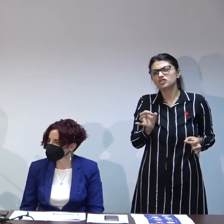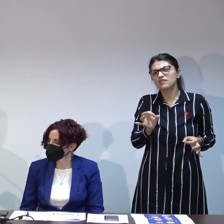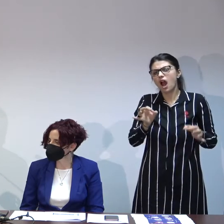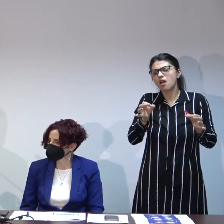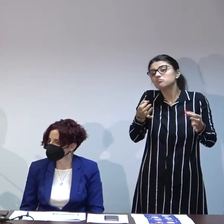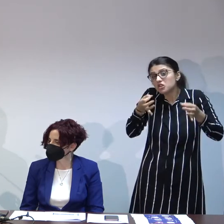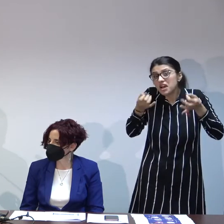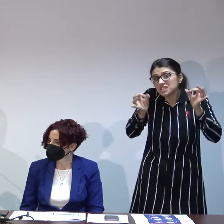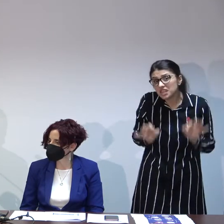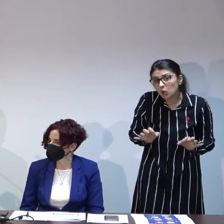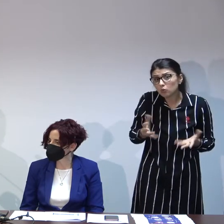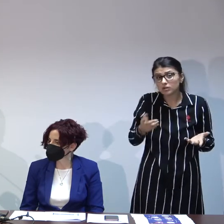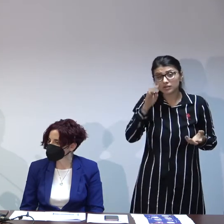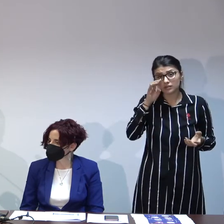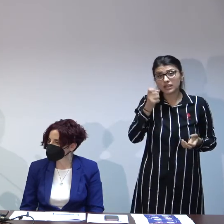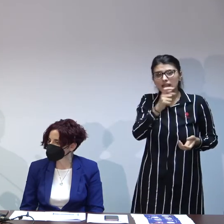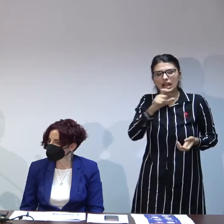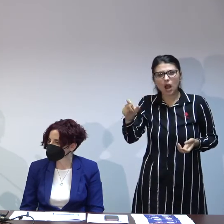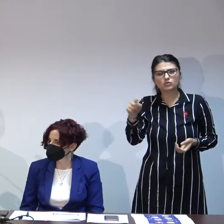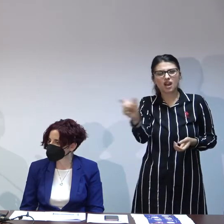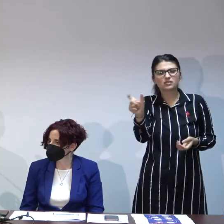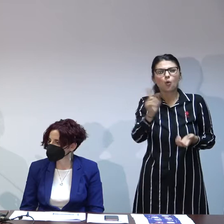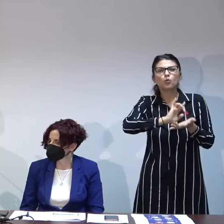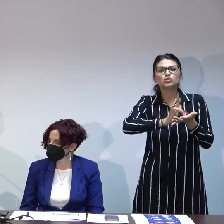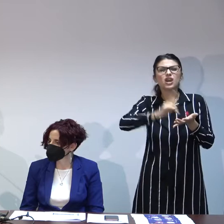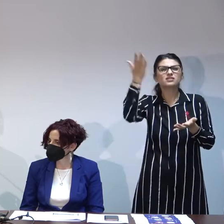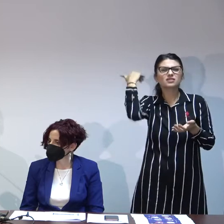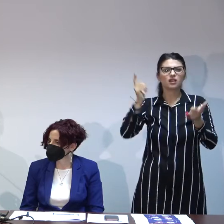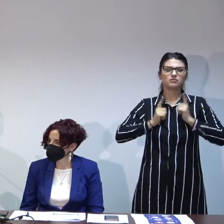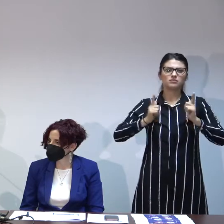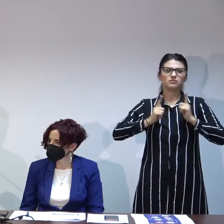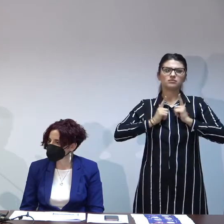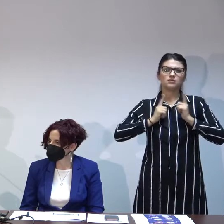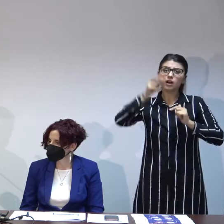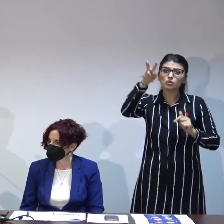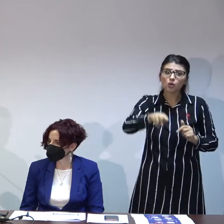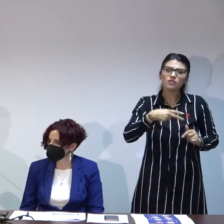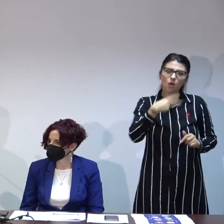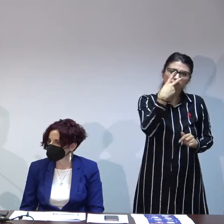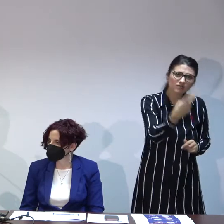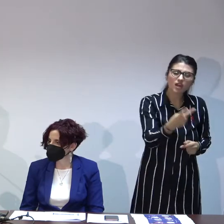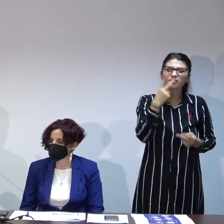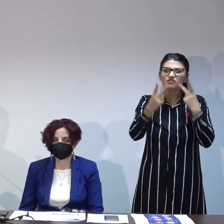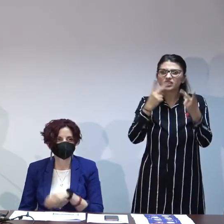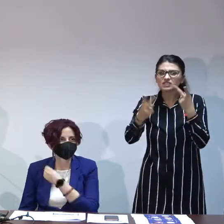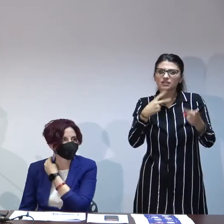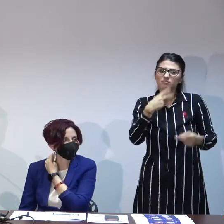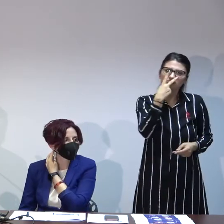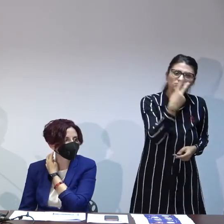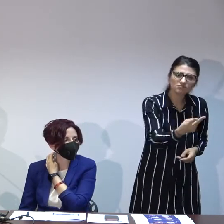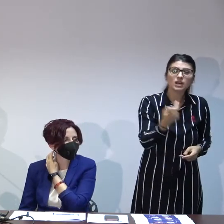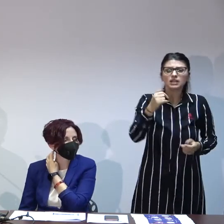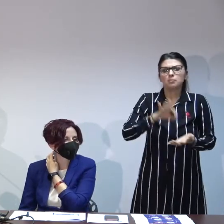așa că din cauza stării de urgență a durat a trebuit să așteptăm vreo două luni ca să putem să-l vizităm din momentul în care am intrat în